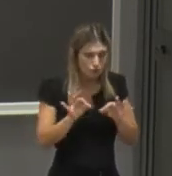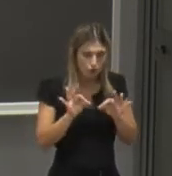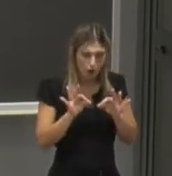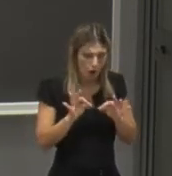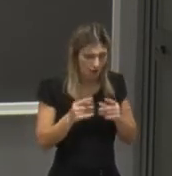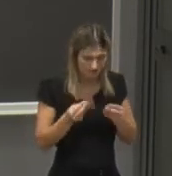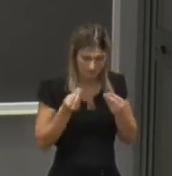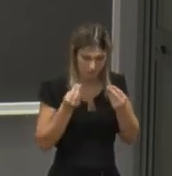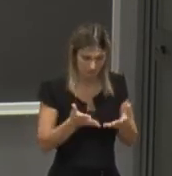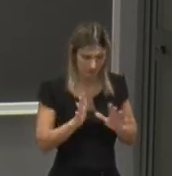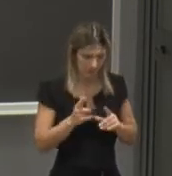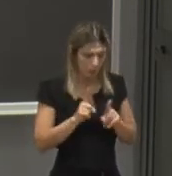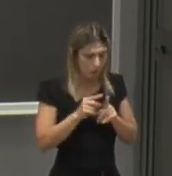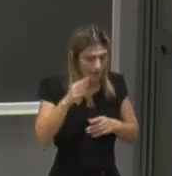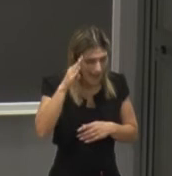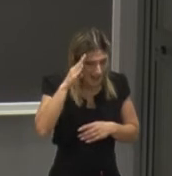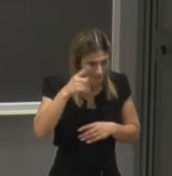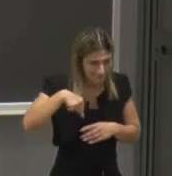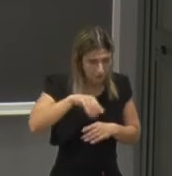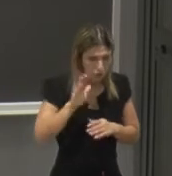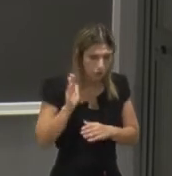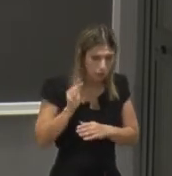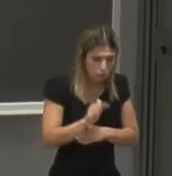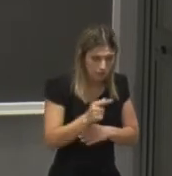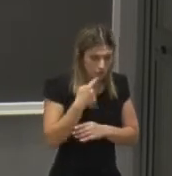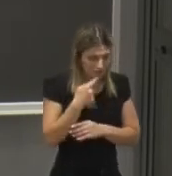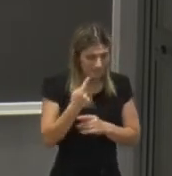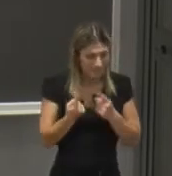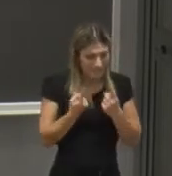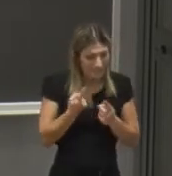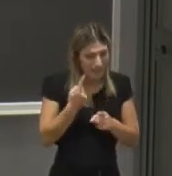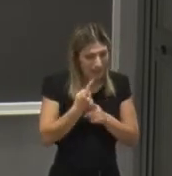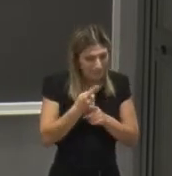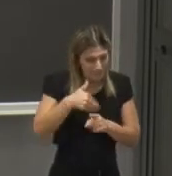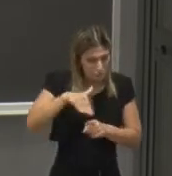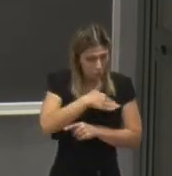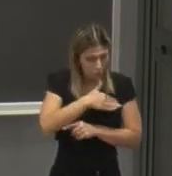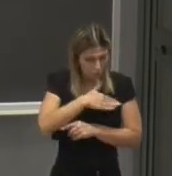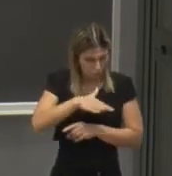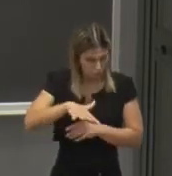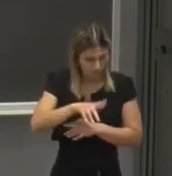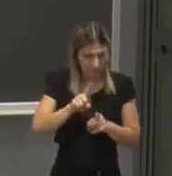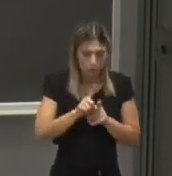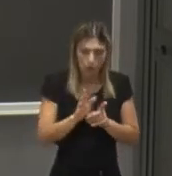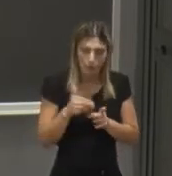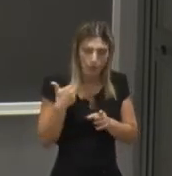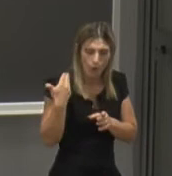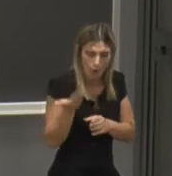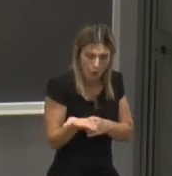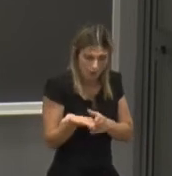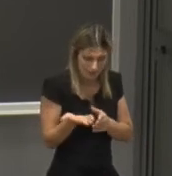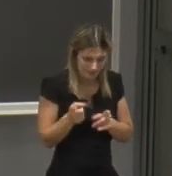studenti c'è un'attenzione quotidiana alle esigenze degli studenti che va oltre il semplice